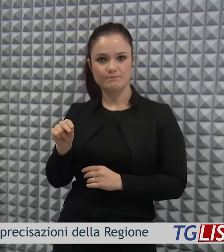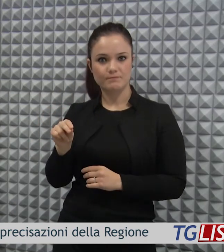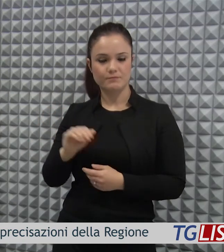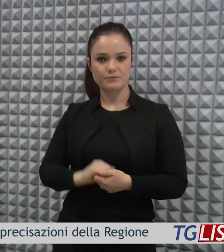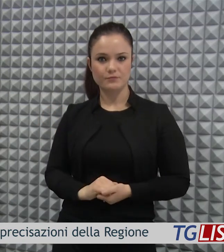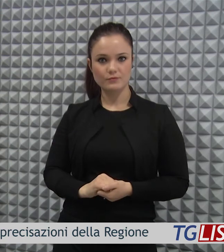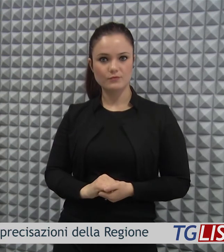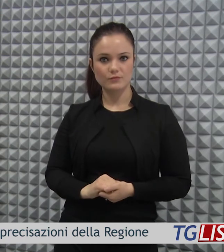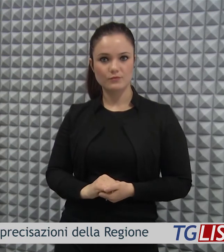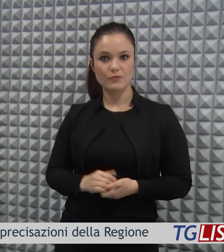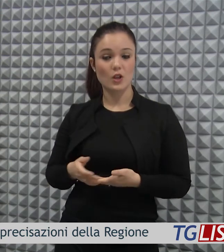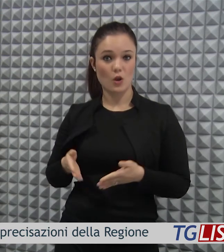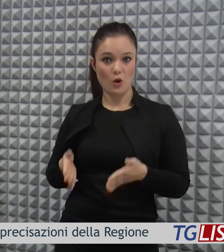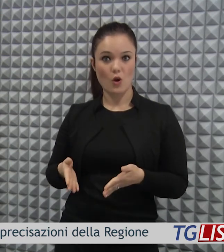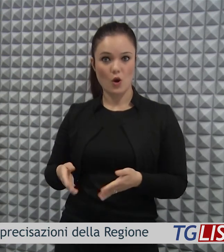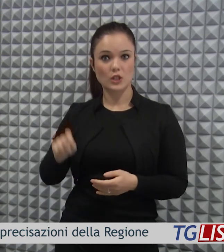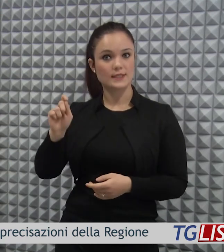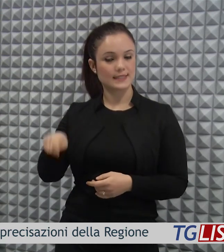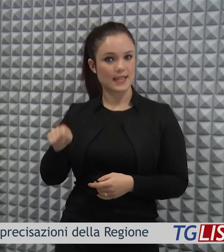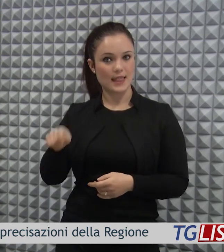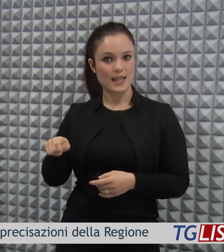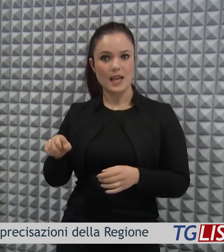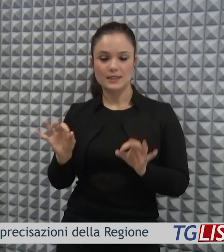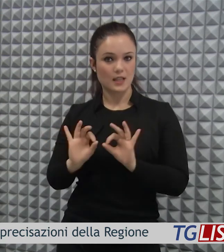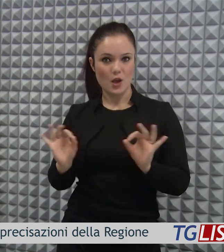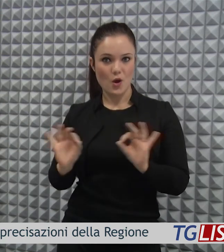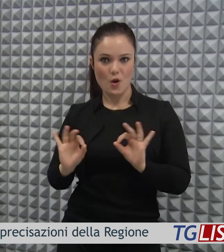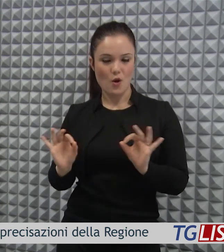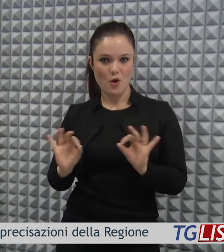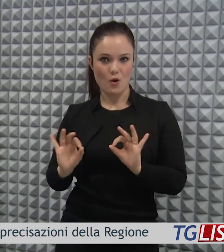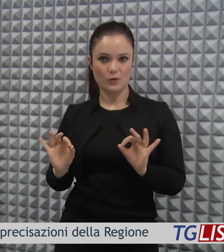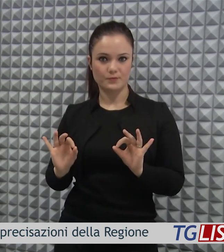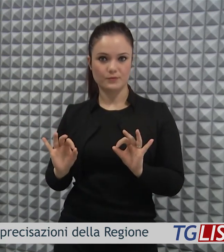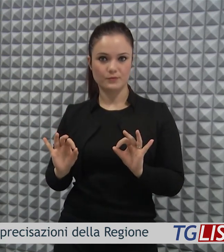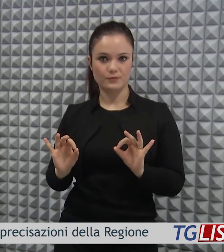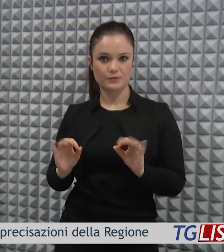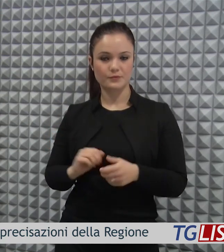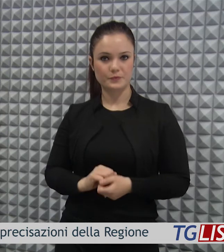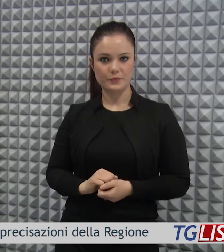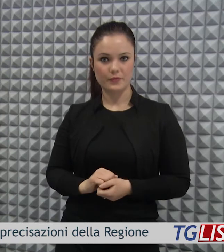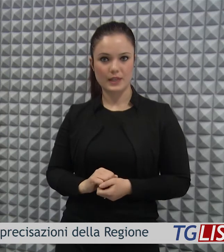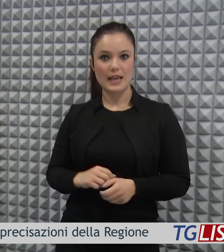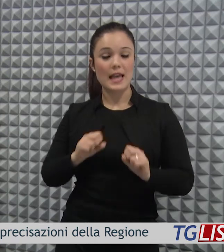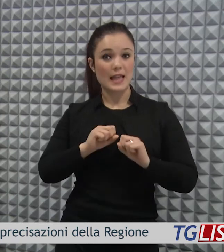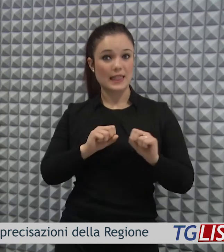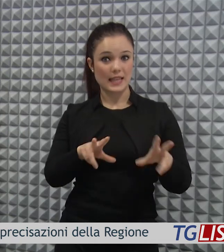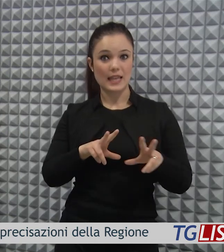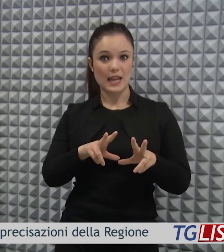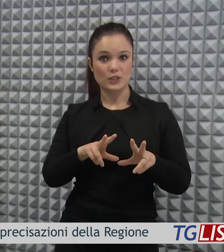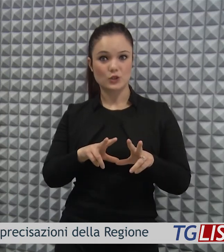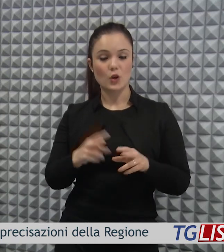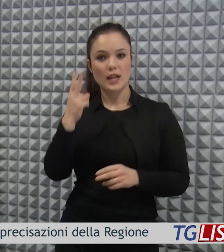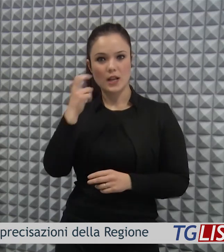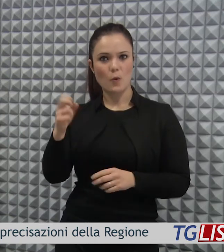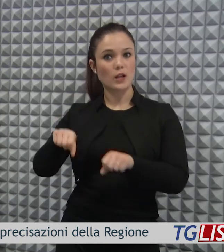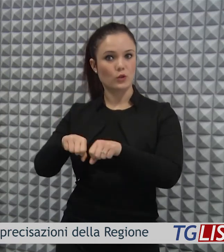Al momento non è stata pronunciata sentenza, pertanto le dichiarazioni